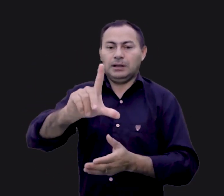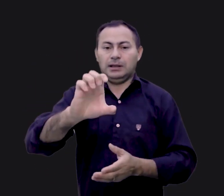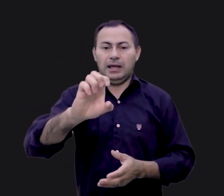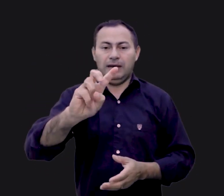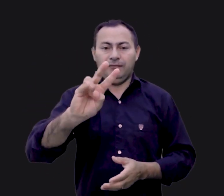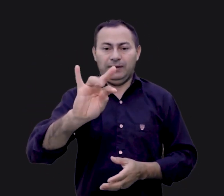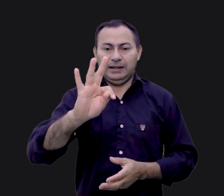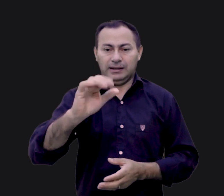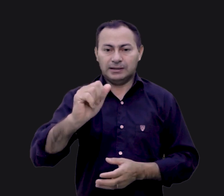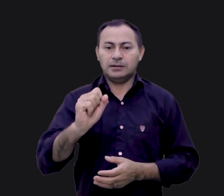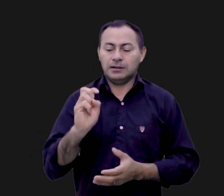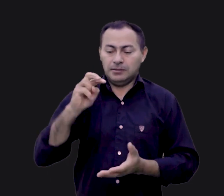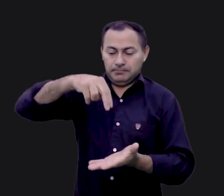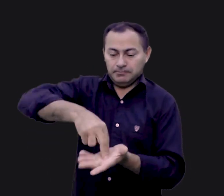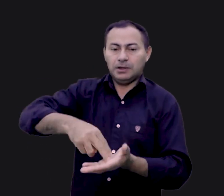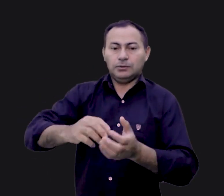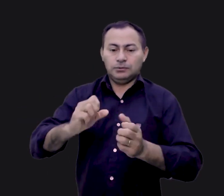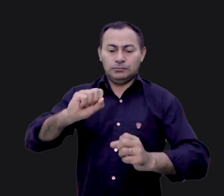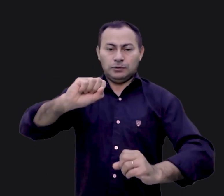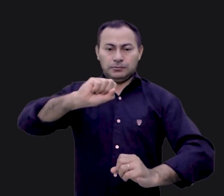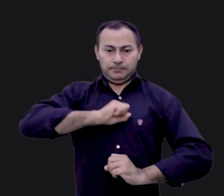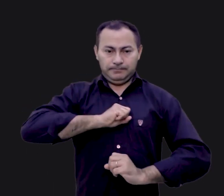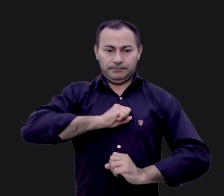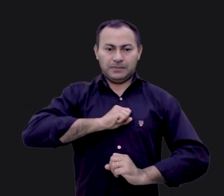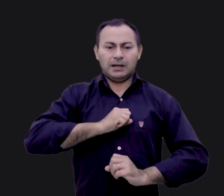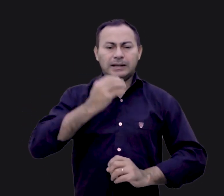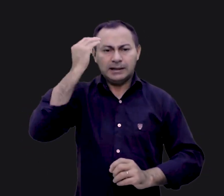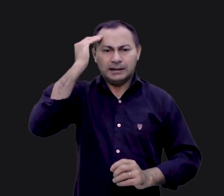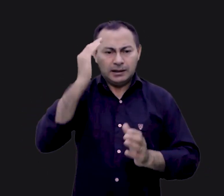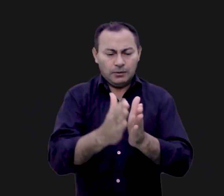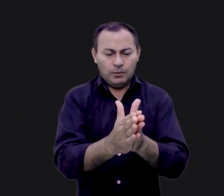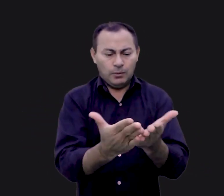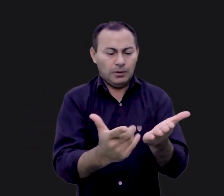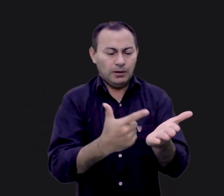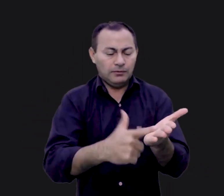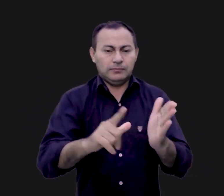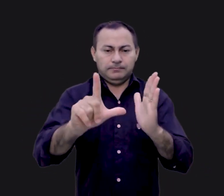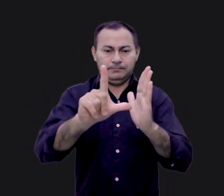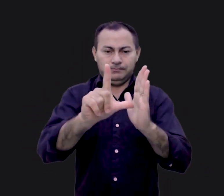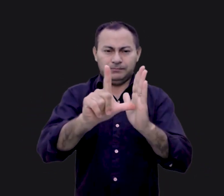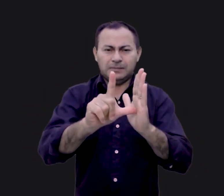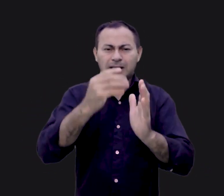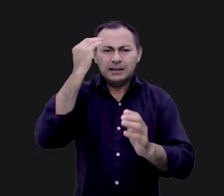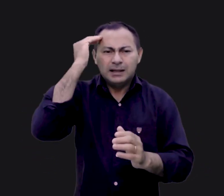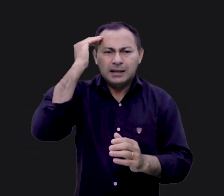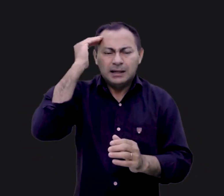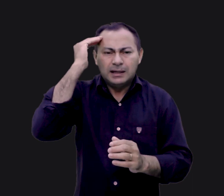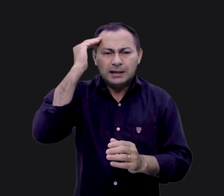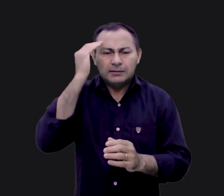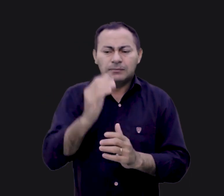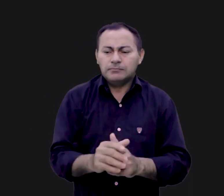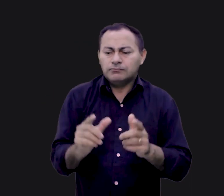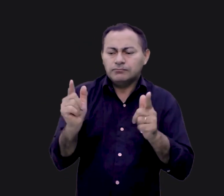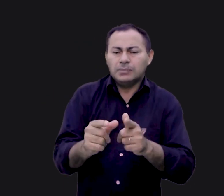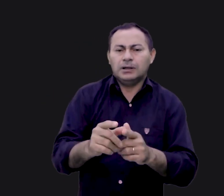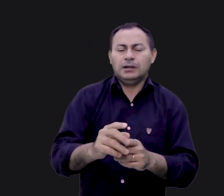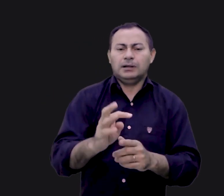Para entender o livro de Levíticos é absolutamente essencial que você entenda aquele pequeno tabernáculo no